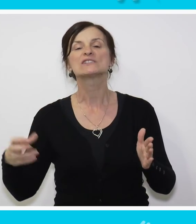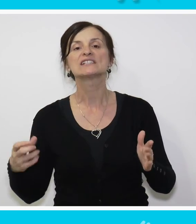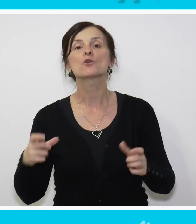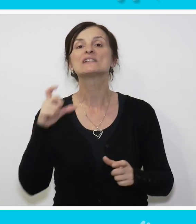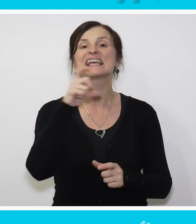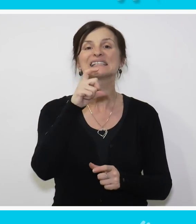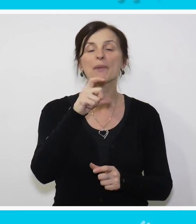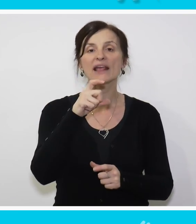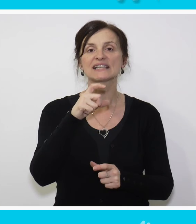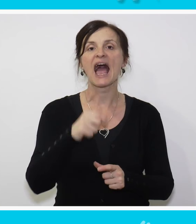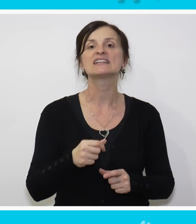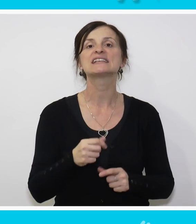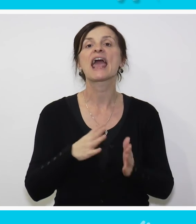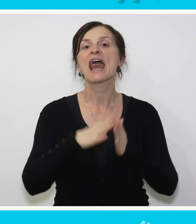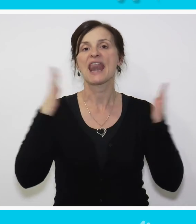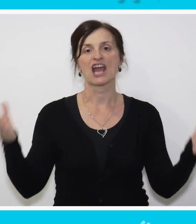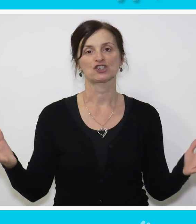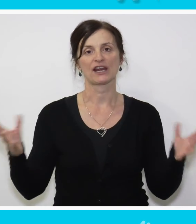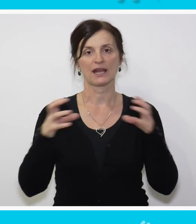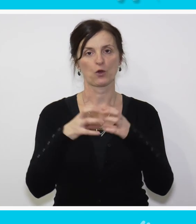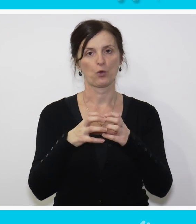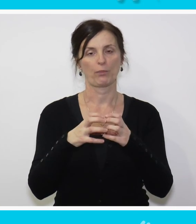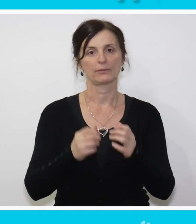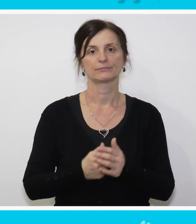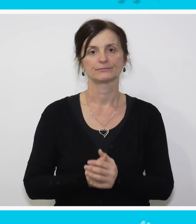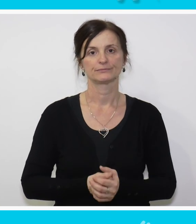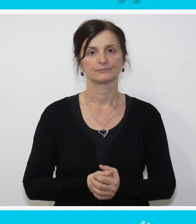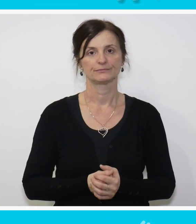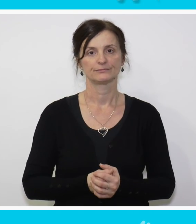senzibilizacije najširih grupa.